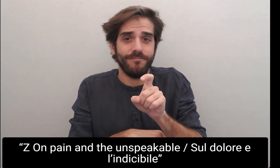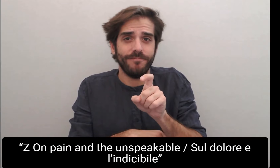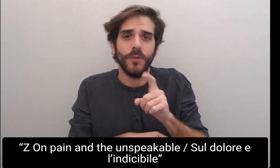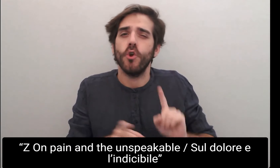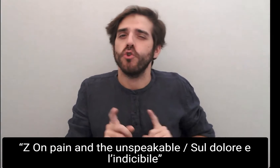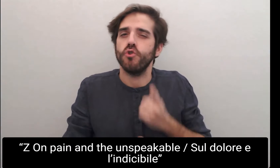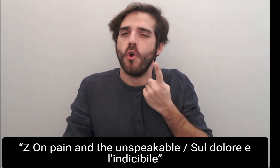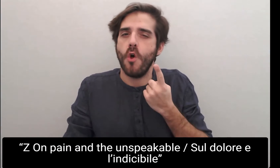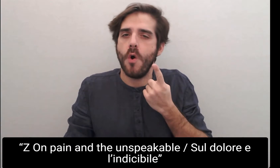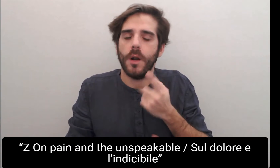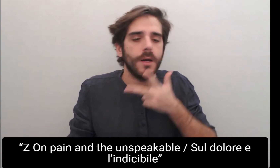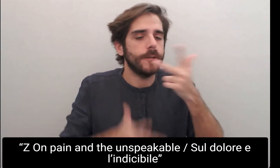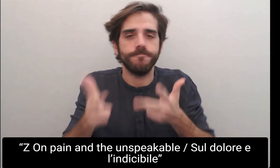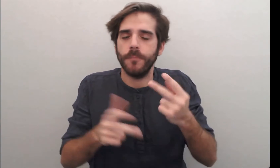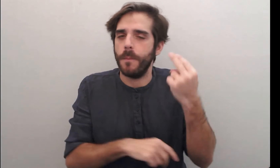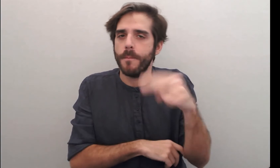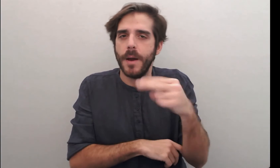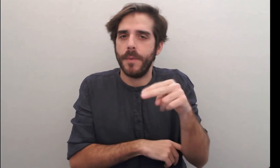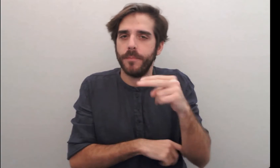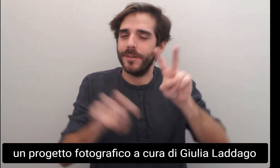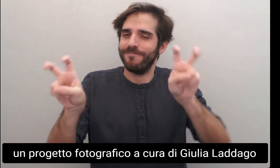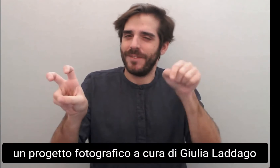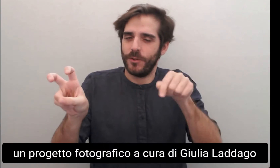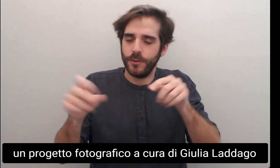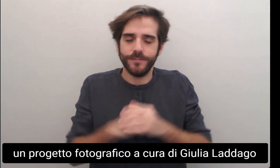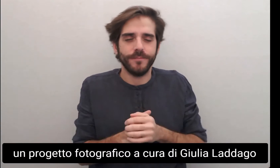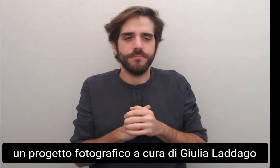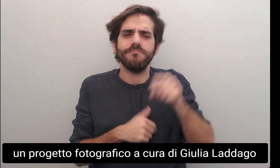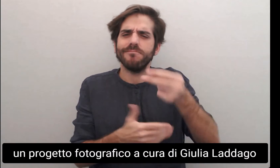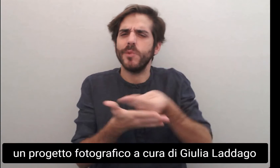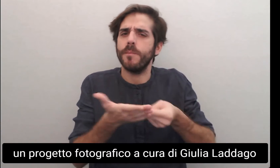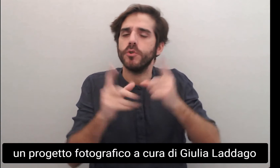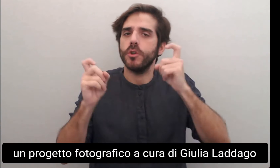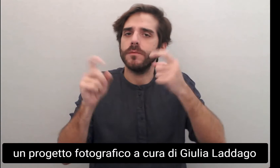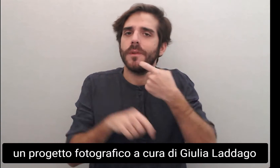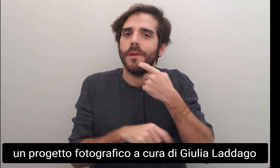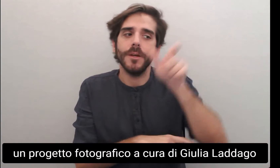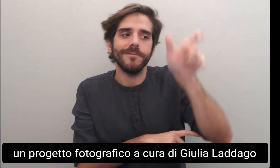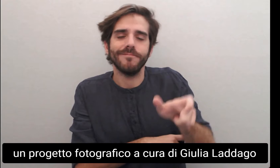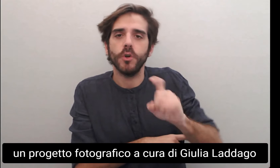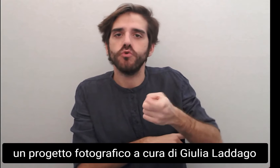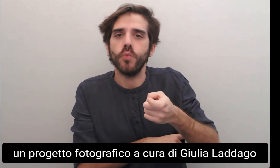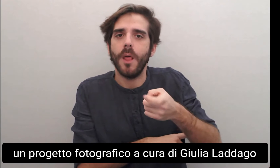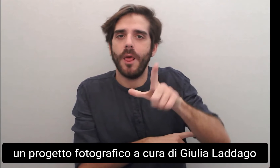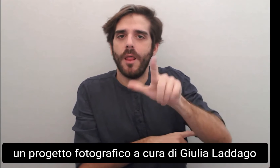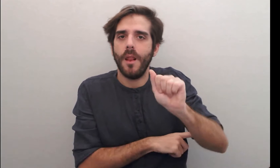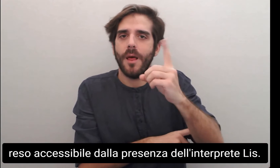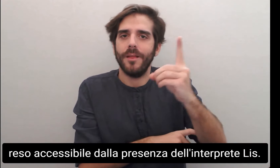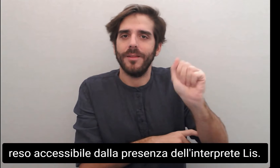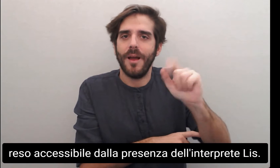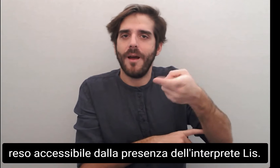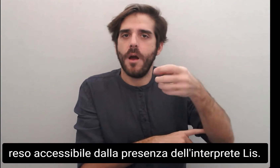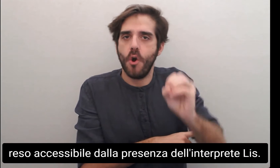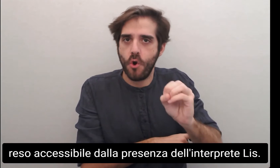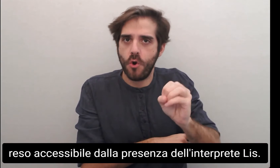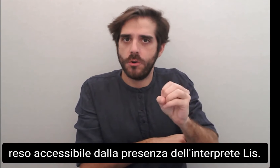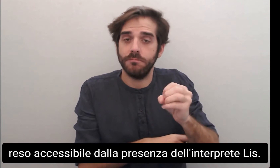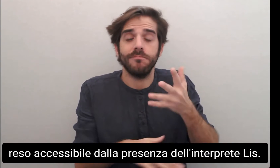dolore e l'indicibile. Un progetto fotografico a cura di Giulia Laddago, reso accessibile dalla